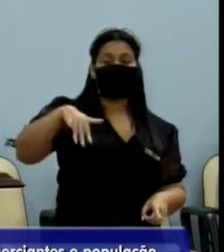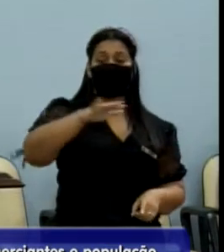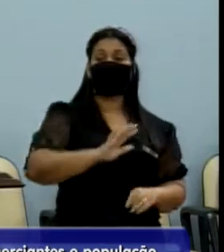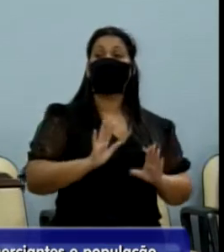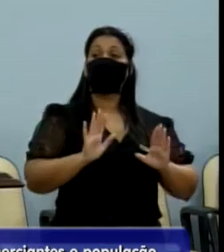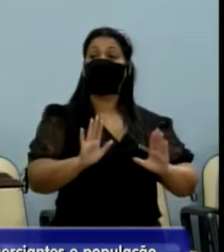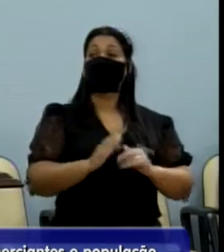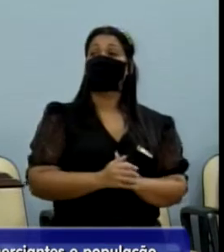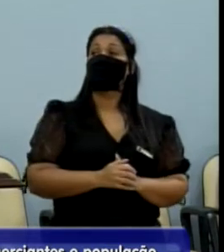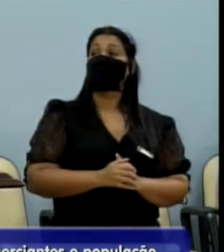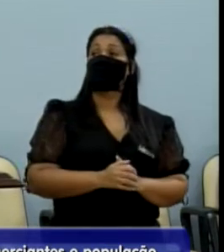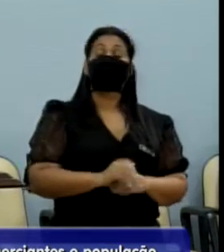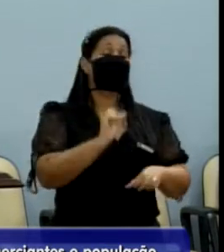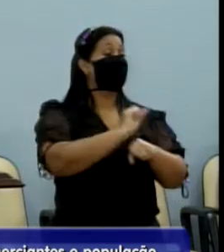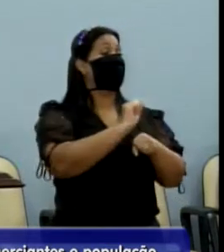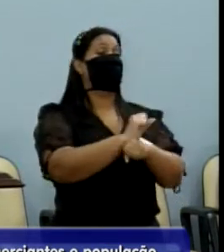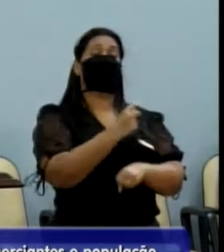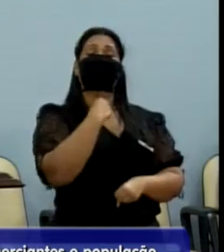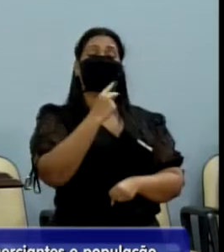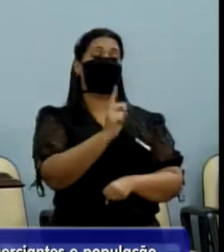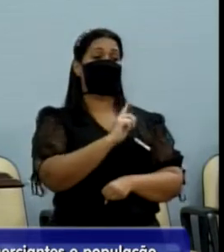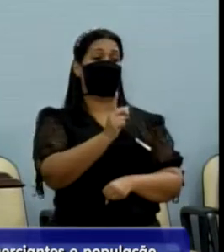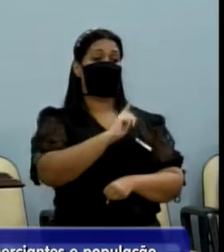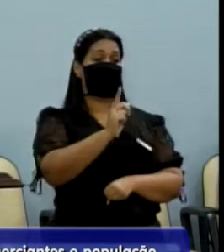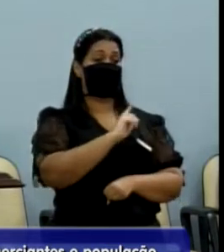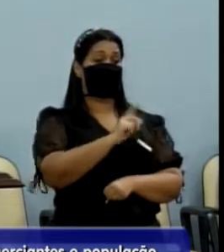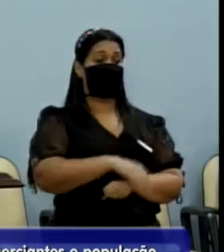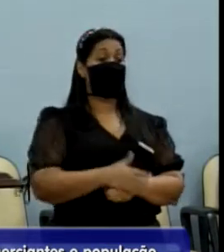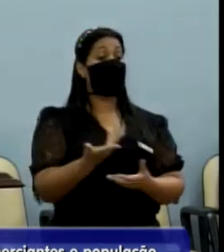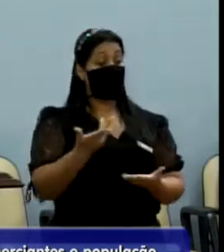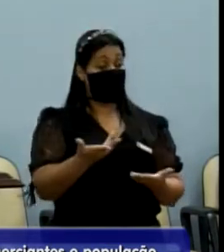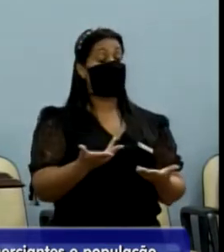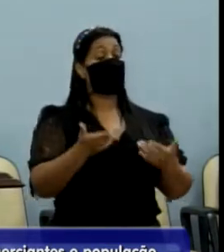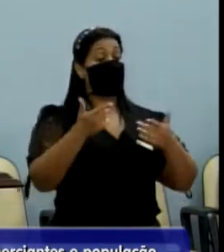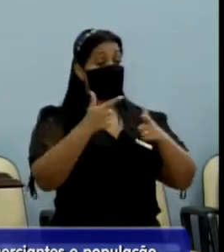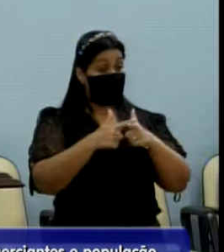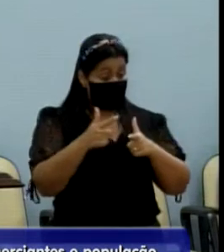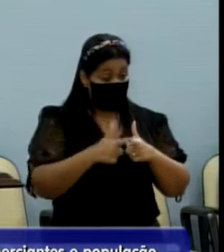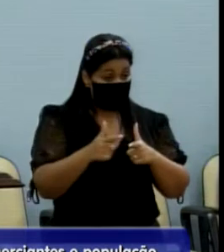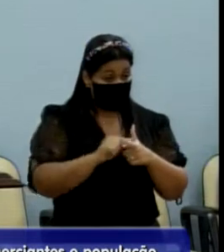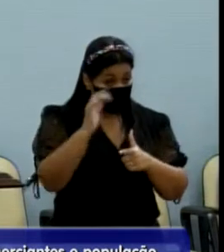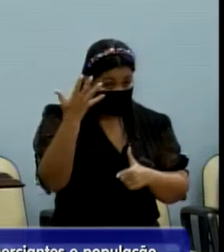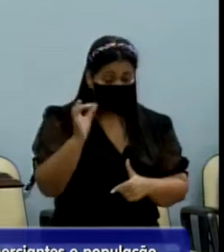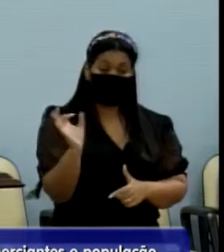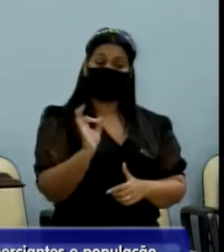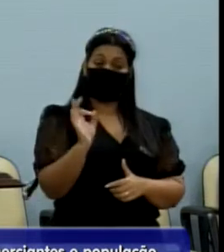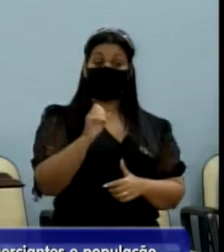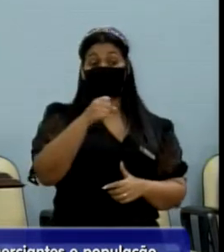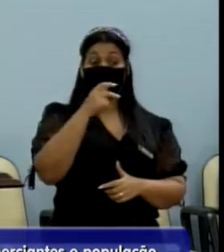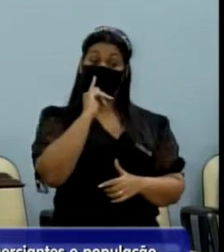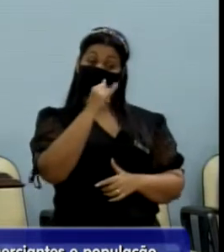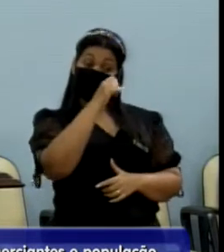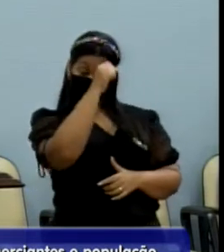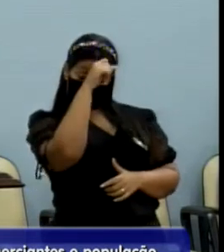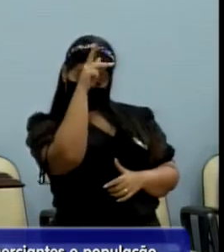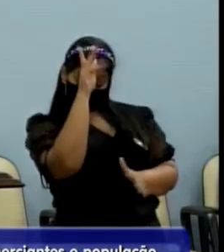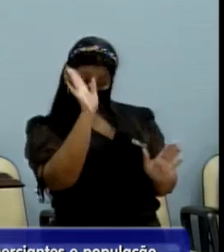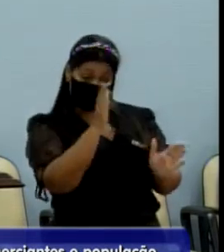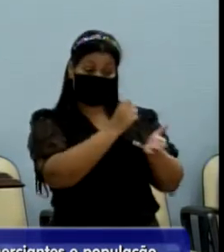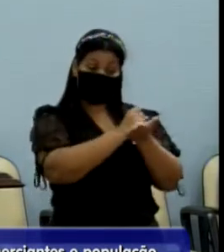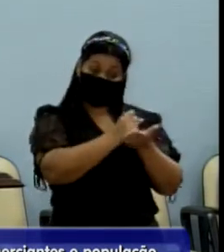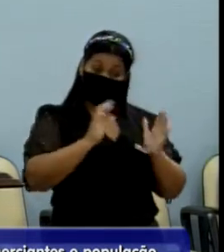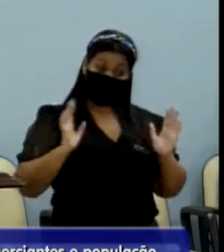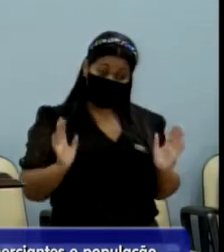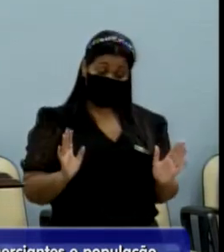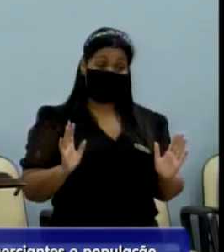Só que, Júlio, então vão esperar. Saiu uma tragédia lá para tentar resolver o problema. Estou falando do Executivo. Isso já passou.